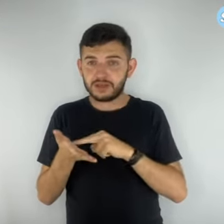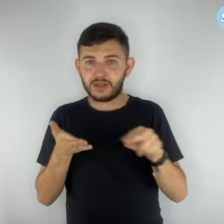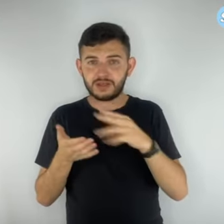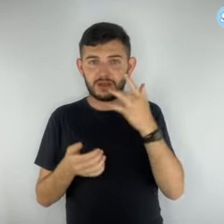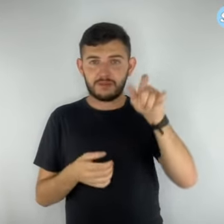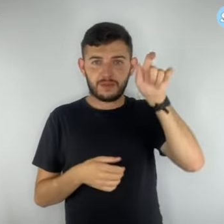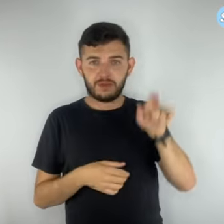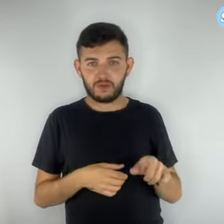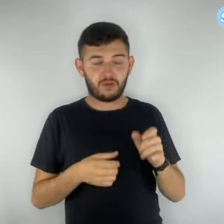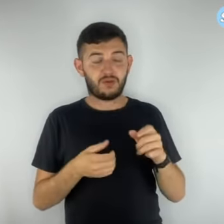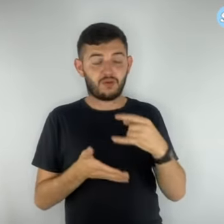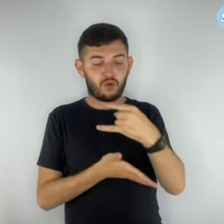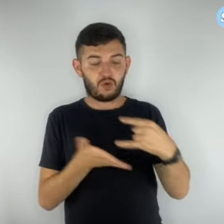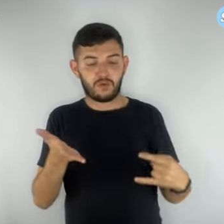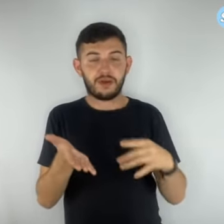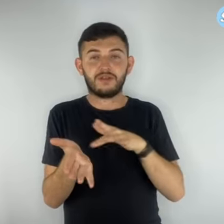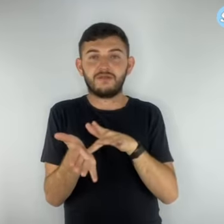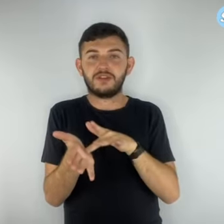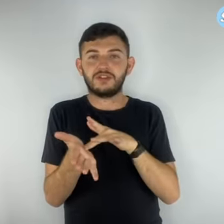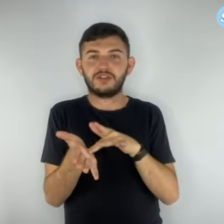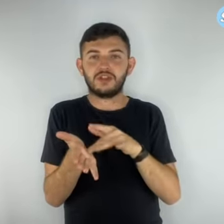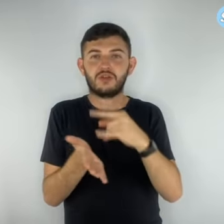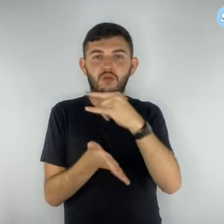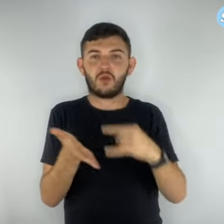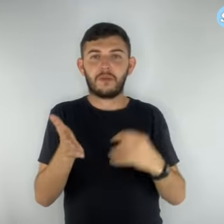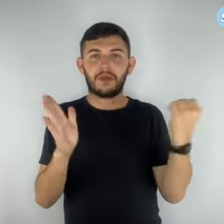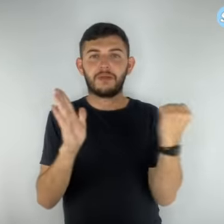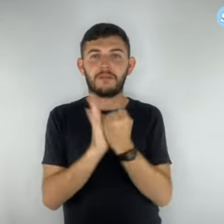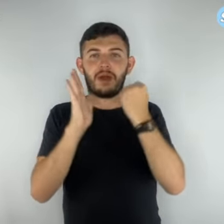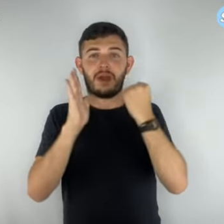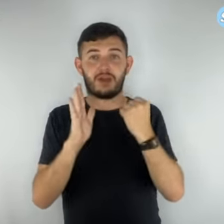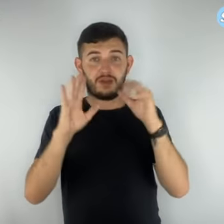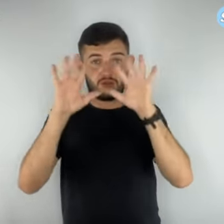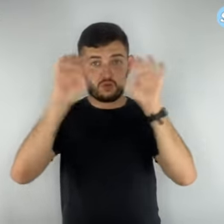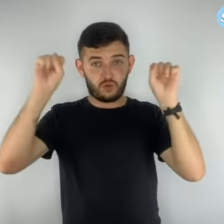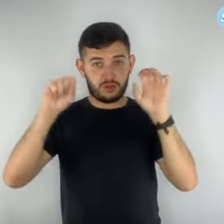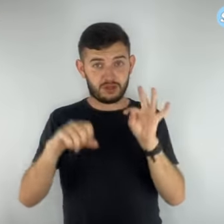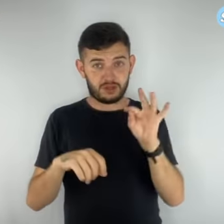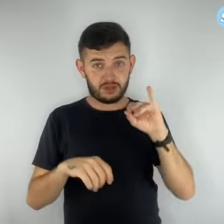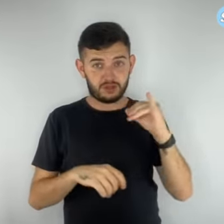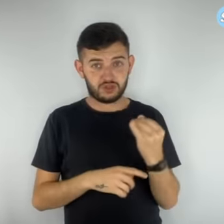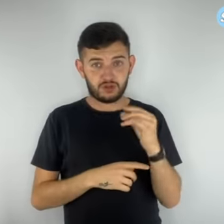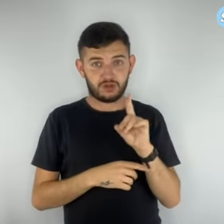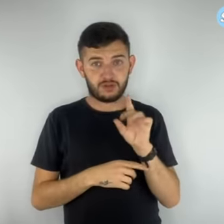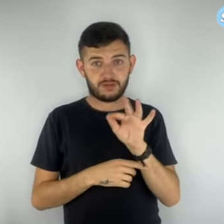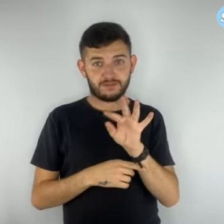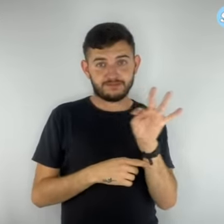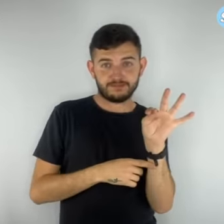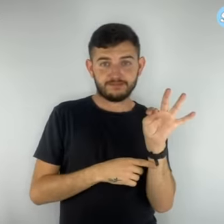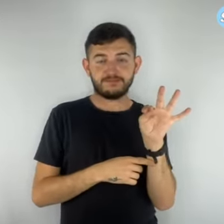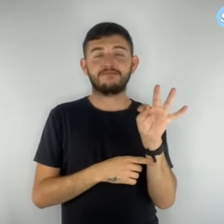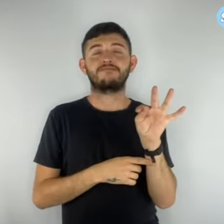simulando o papel timbrado do Tribunal de Justiça do Distrito Federal e Territórios TJDFT.